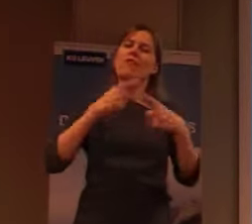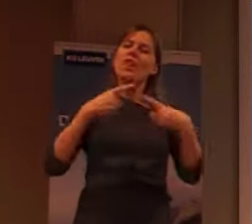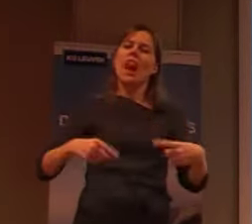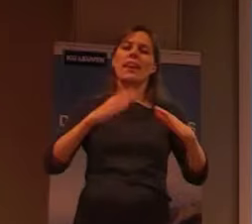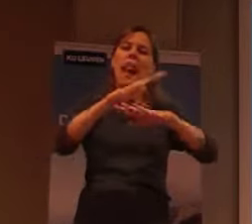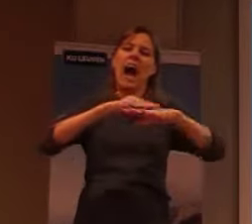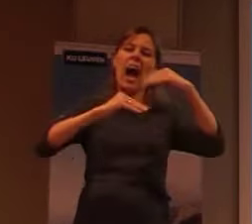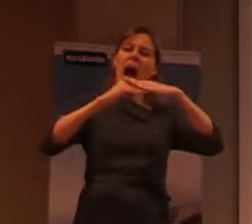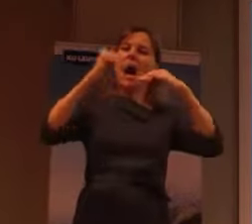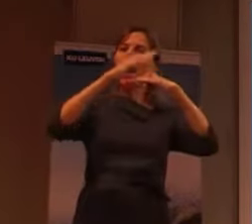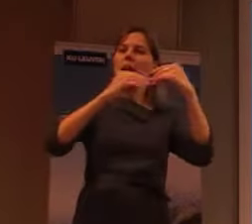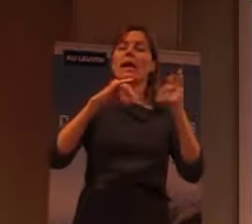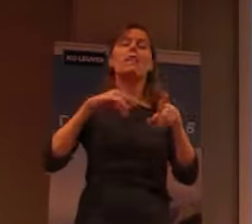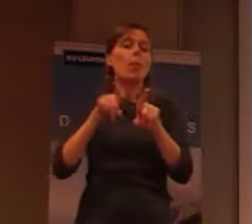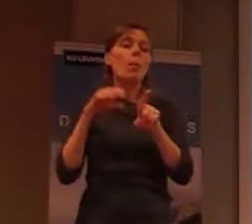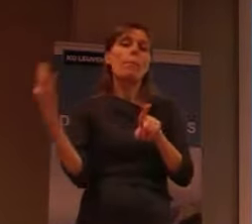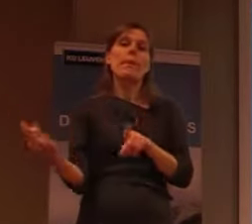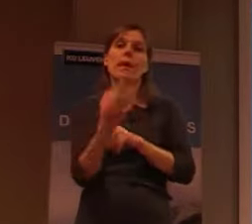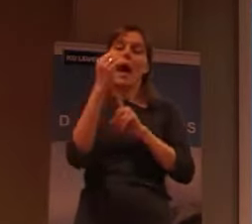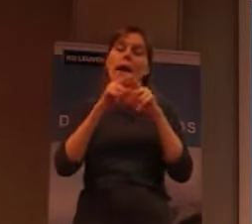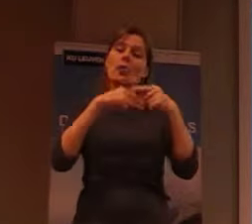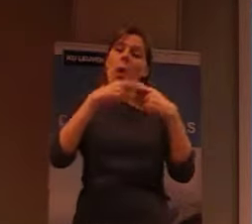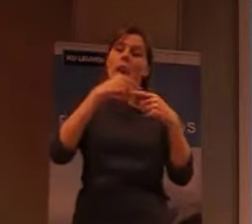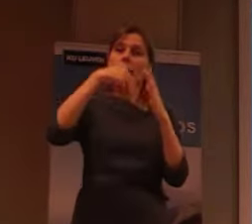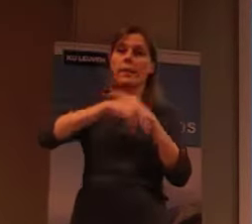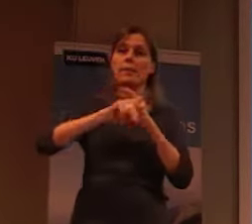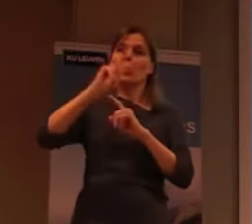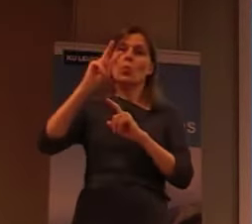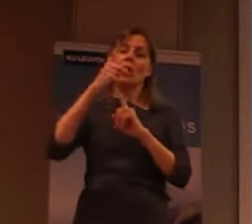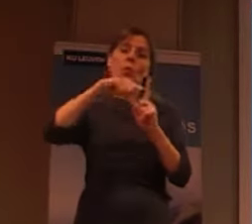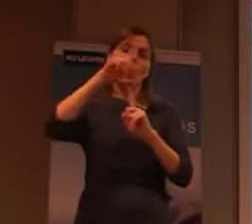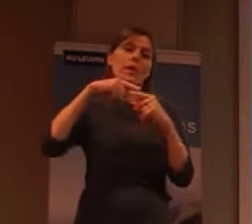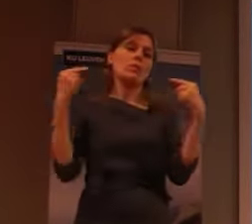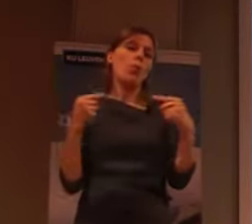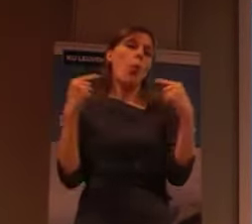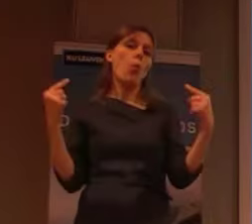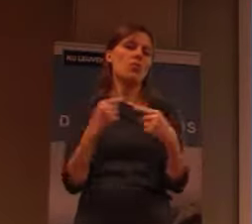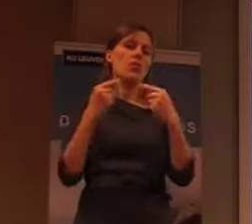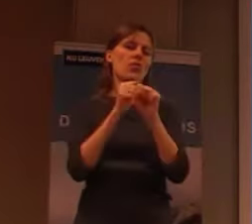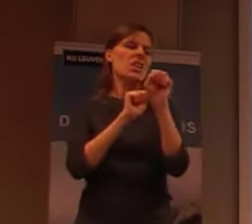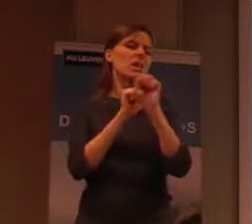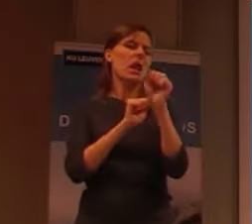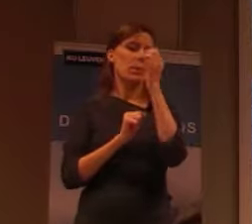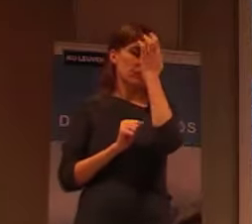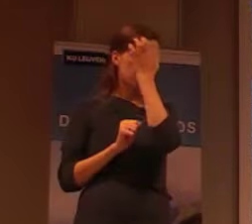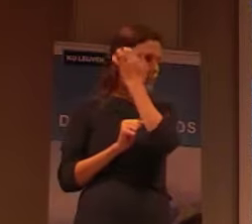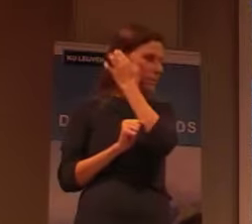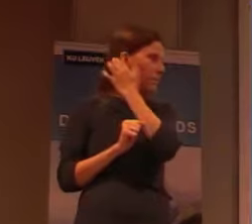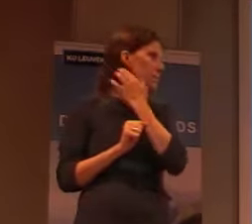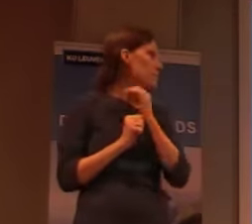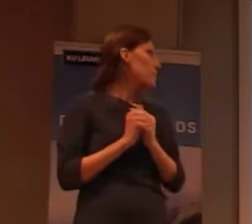gespeeld in Wereldoorlog 2, de verdediging. En dus je ziet eigenlijk al die overblijfselen daarvan.